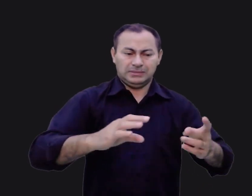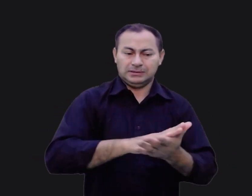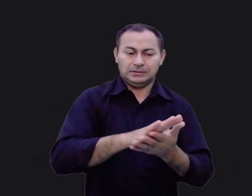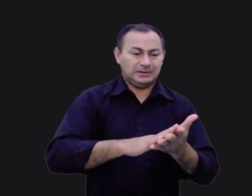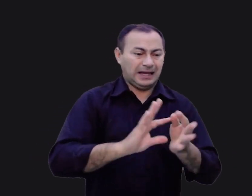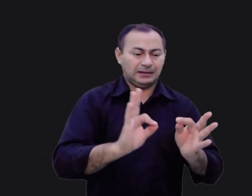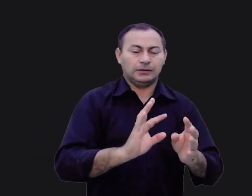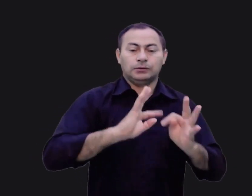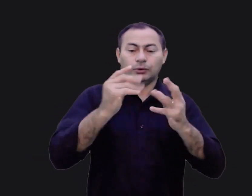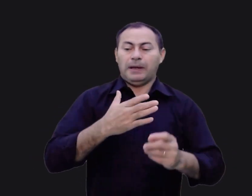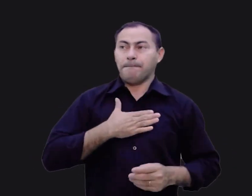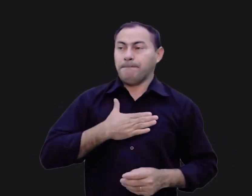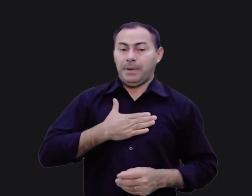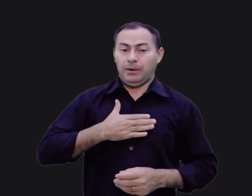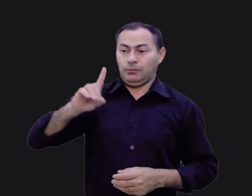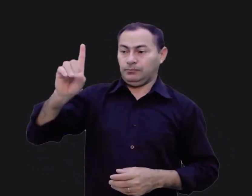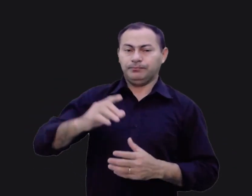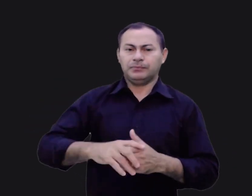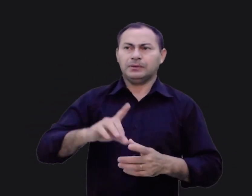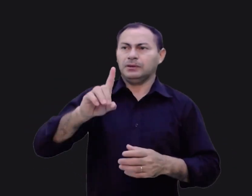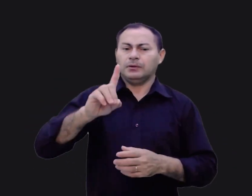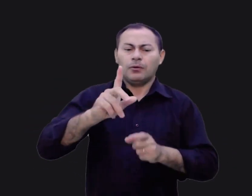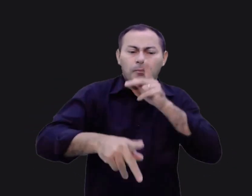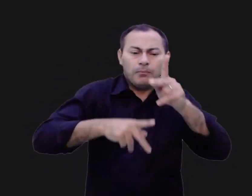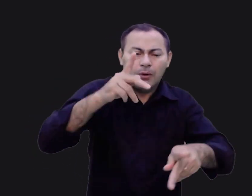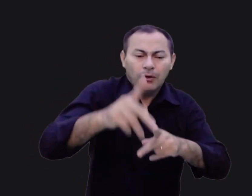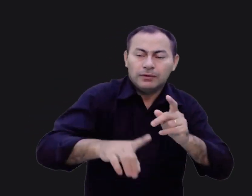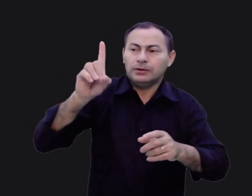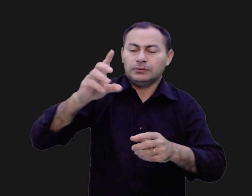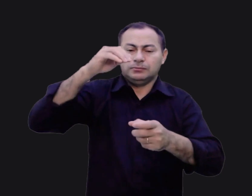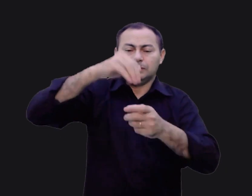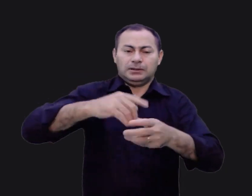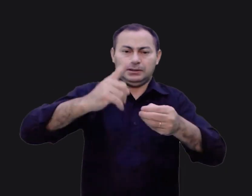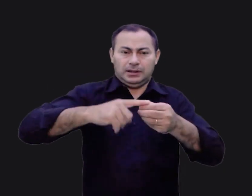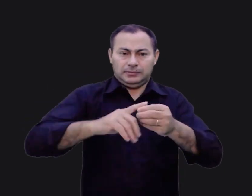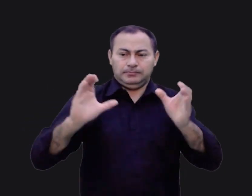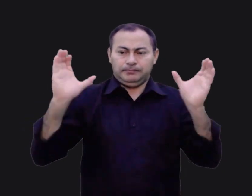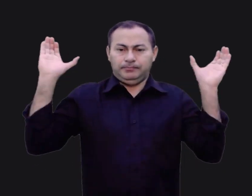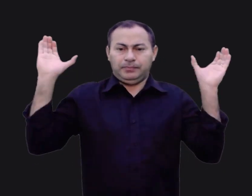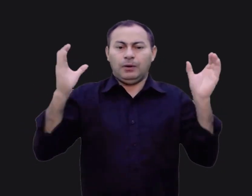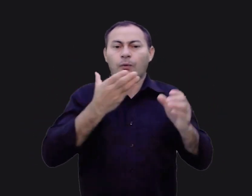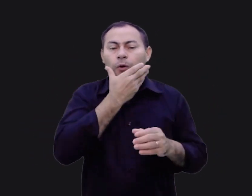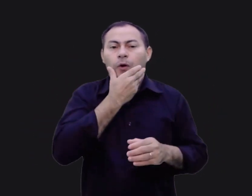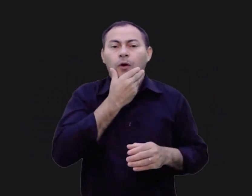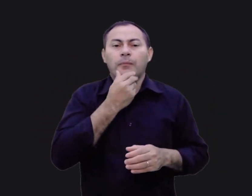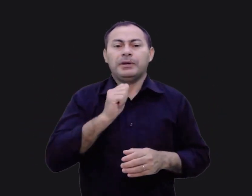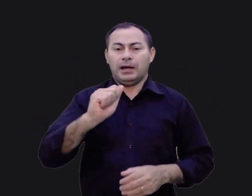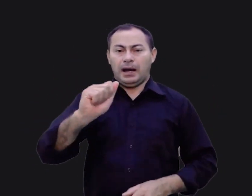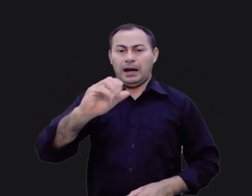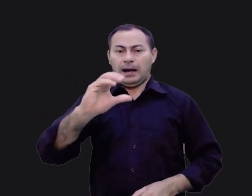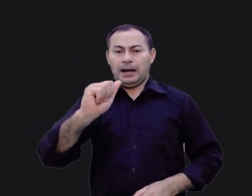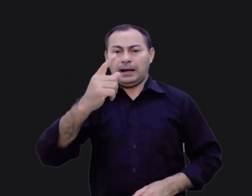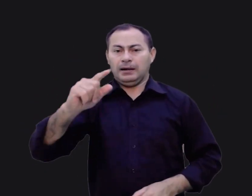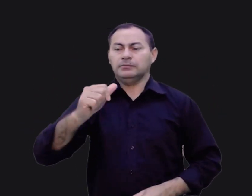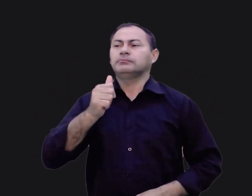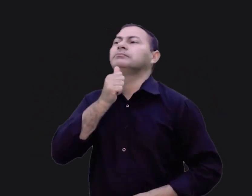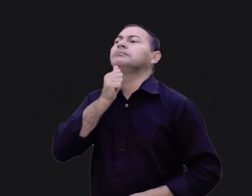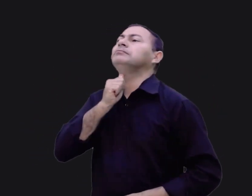Quando o povo de Deus estava no meio da batalha de Jericó, um homem chamado Acã viu uma capa